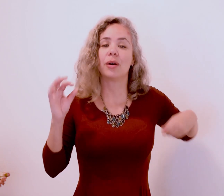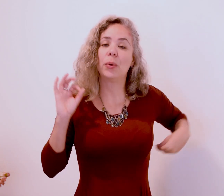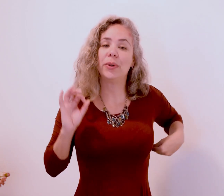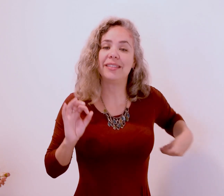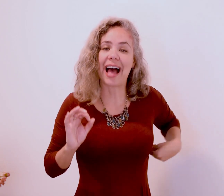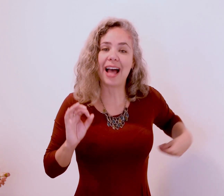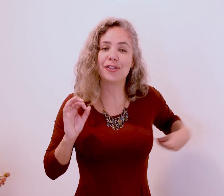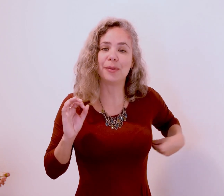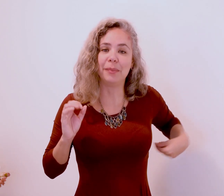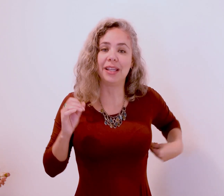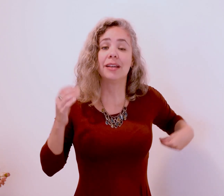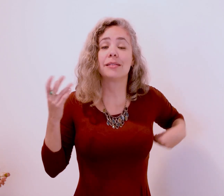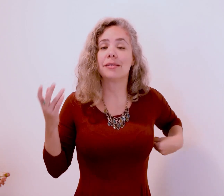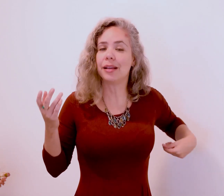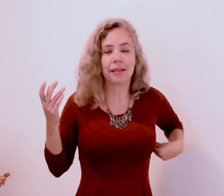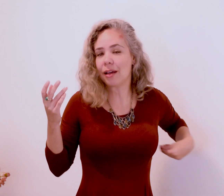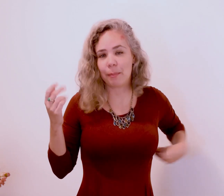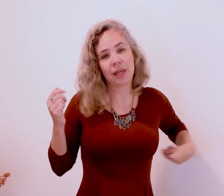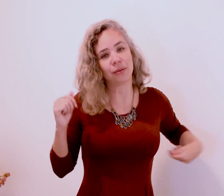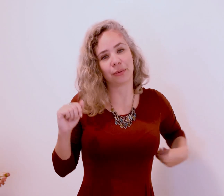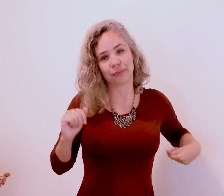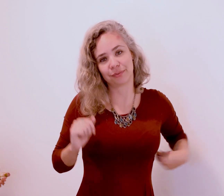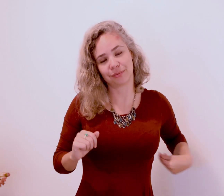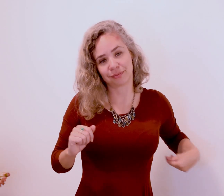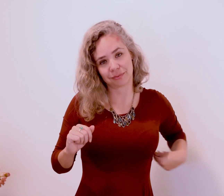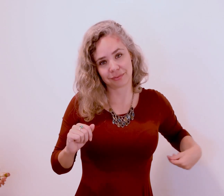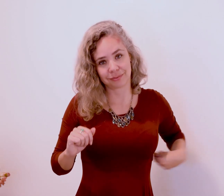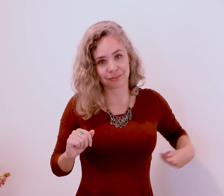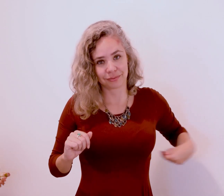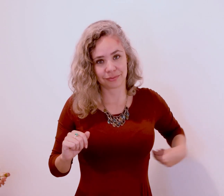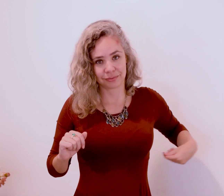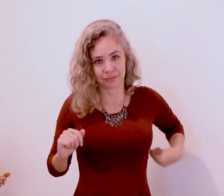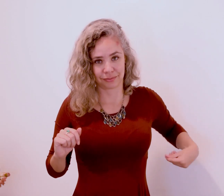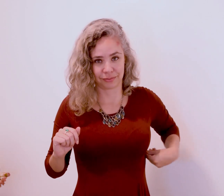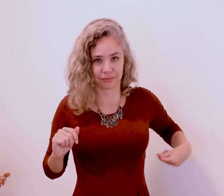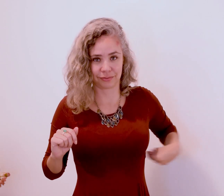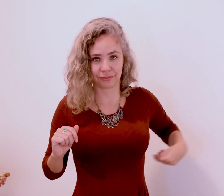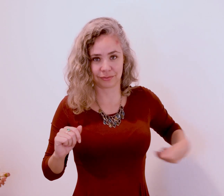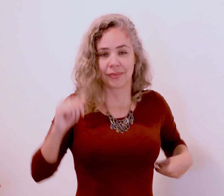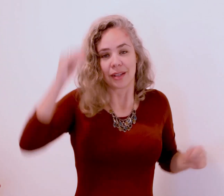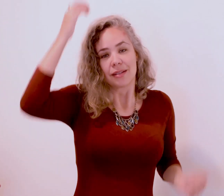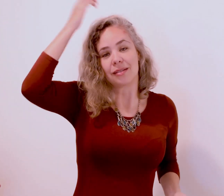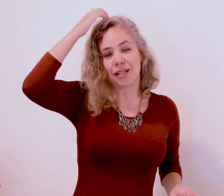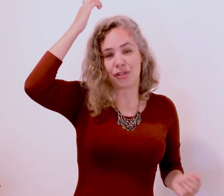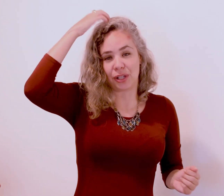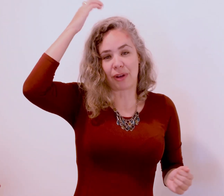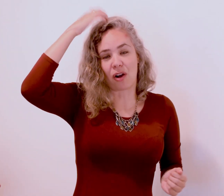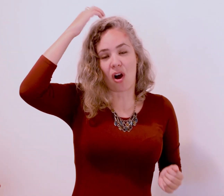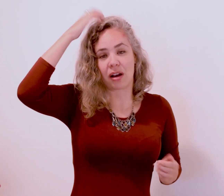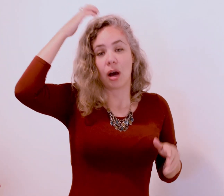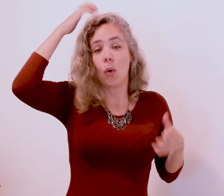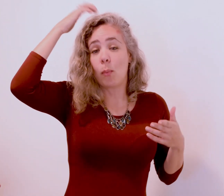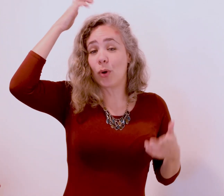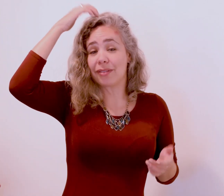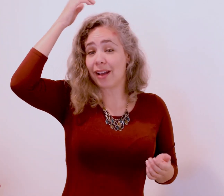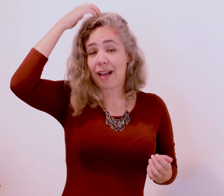Cuidar de mim sem ter medo Cuidar medo Sentindo agora o poder da